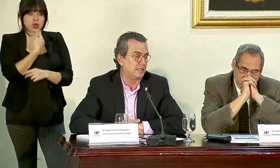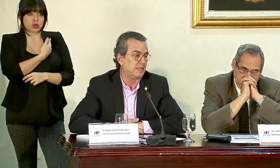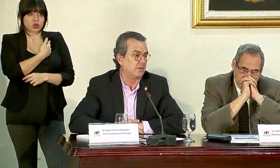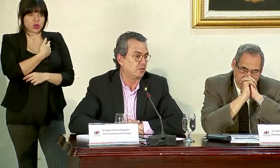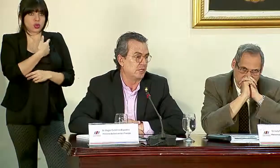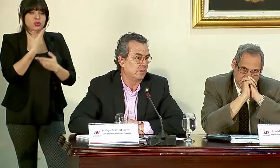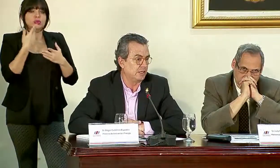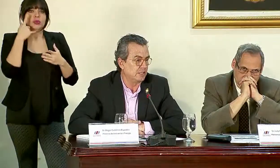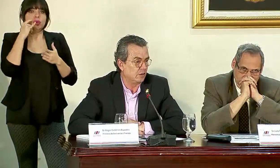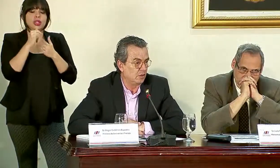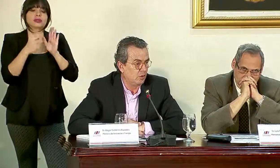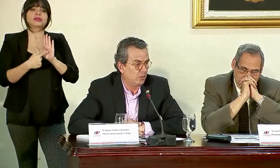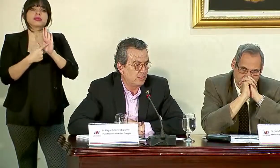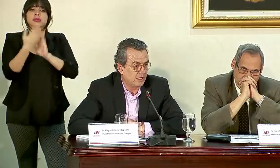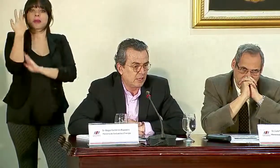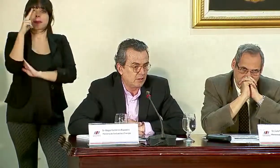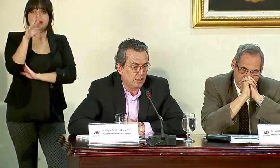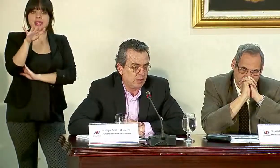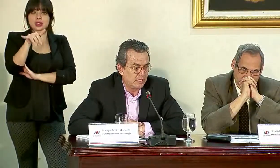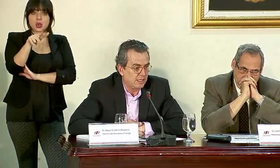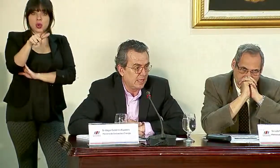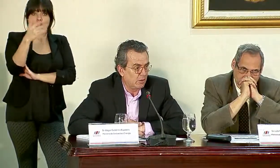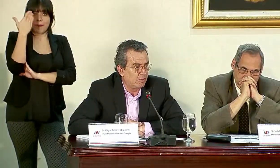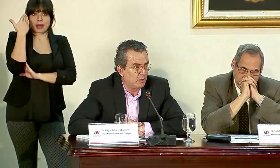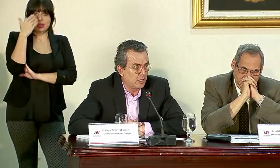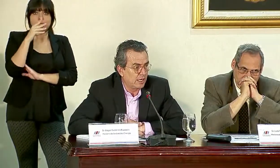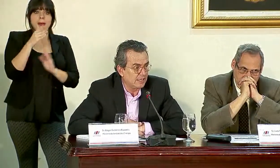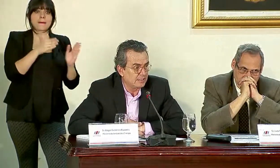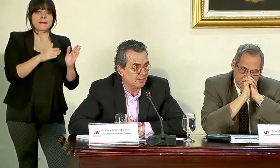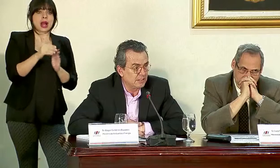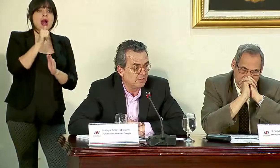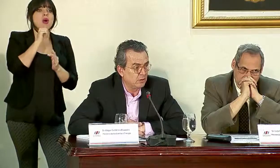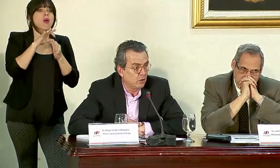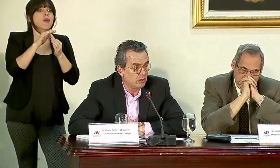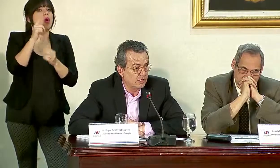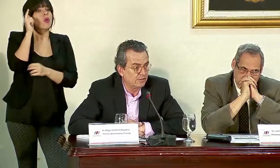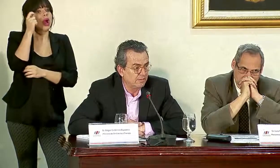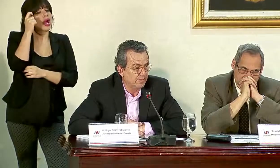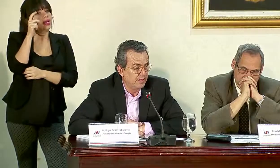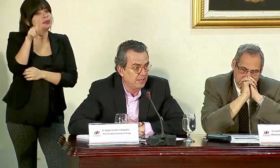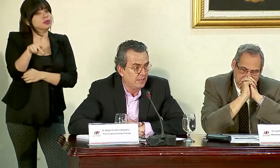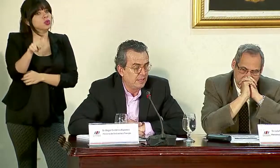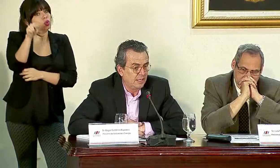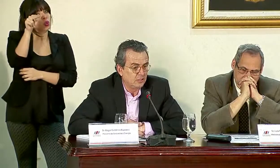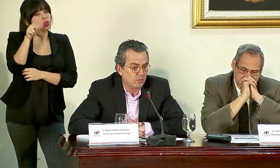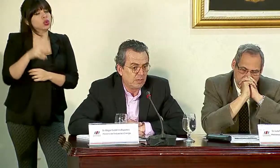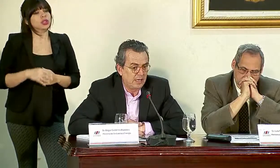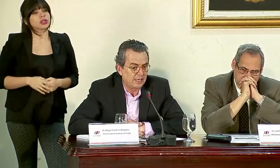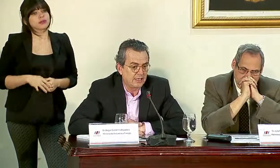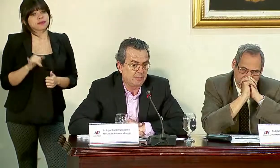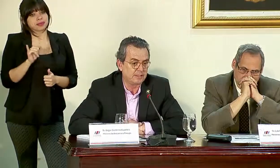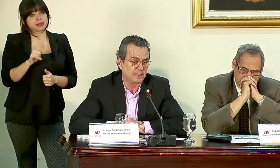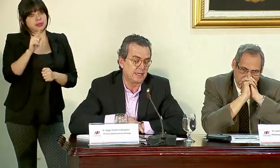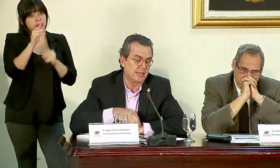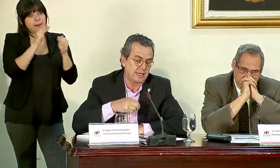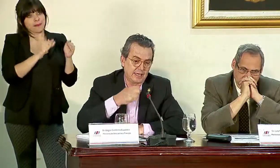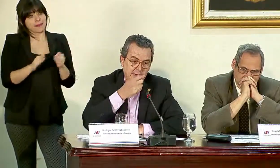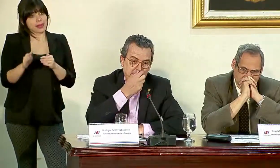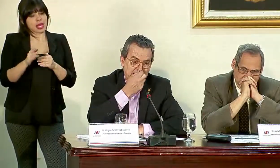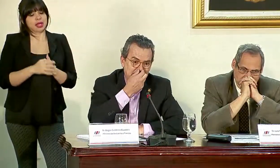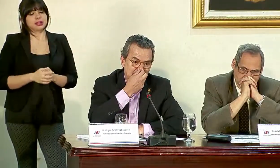presentamos el 25 de julio pasado el Plan de Agua para Guanacaste del Pacífico Norte. Es un plan que